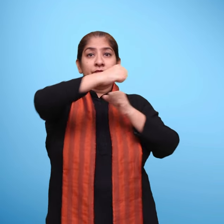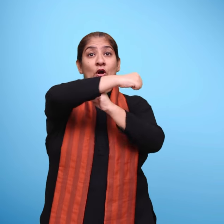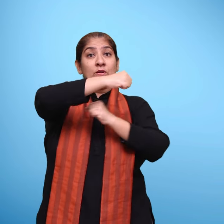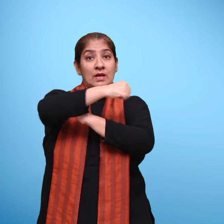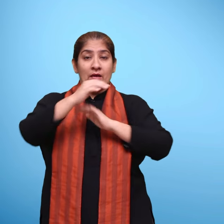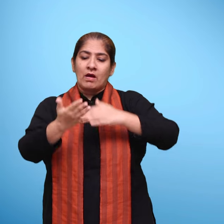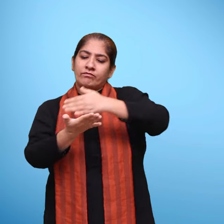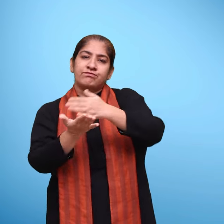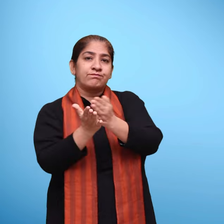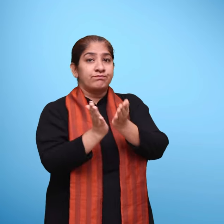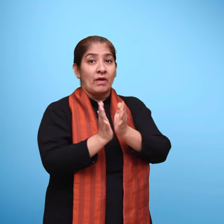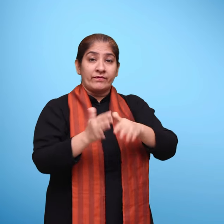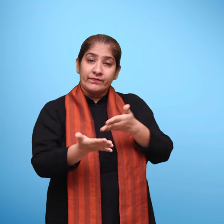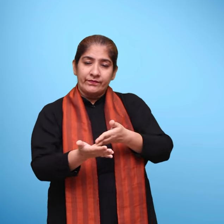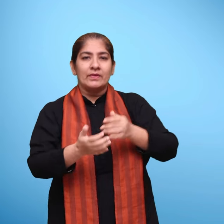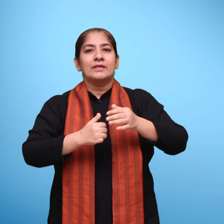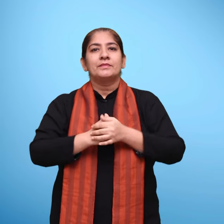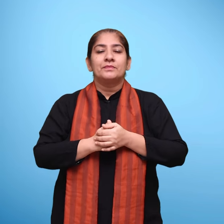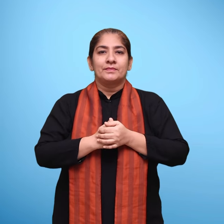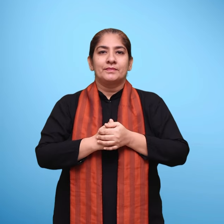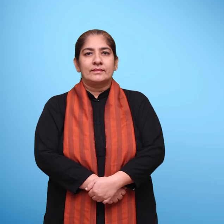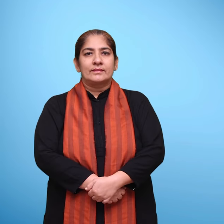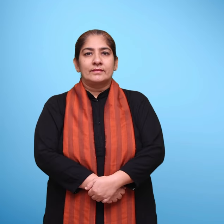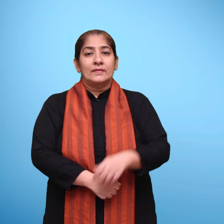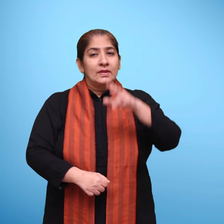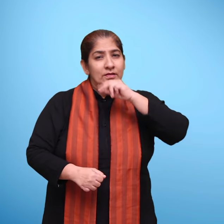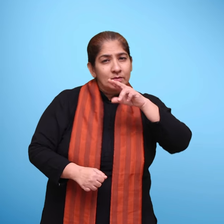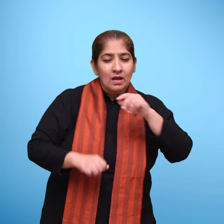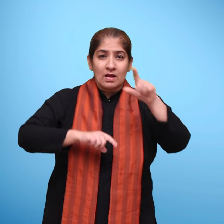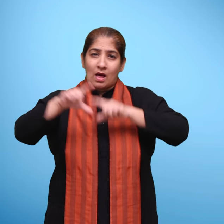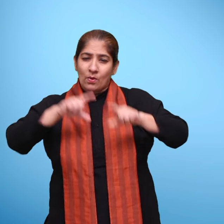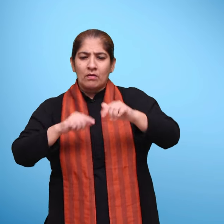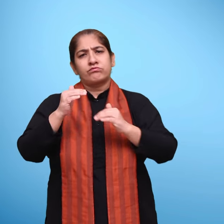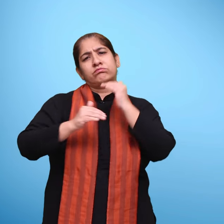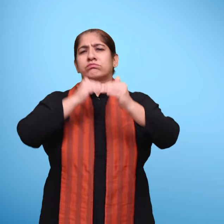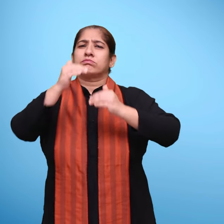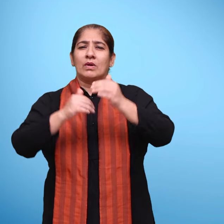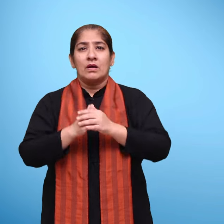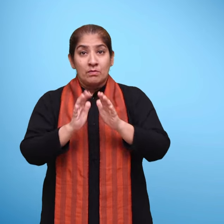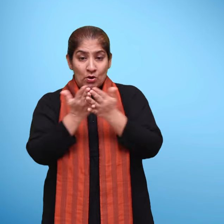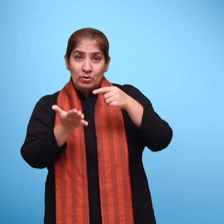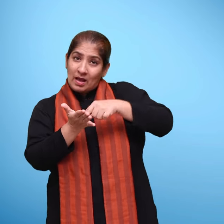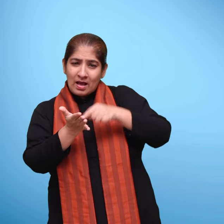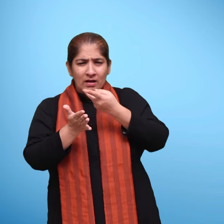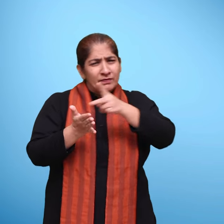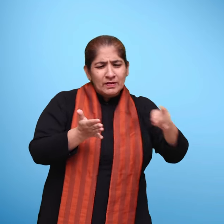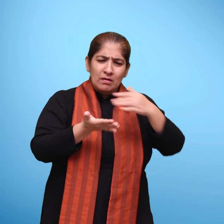निम्न प्रकार से बाटा गया है मौखिक भाशा का विकास पुस्तक में अलग-अलग भाग हैं